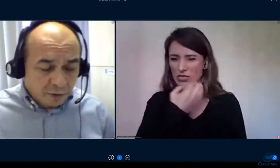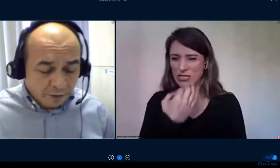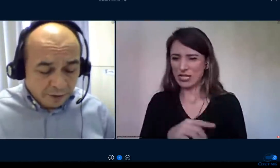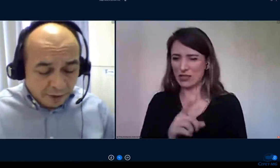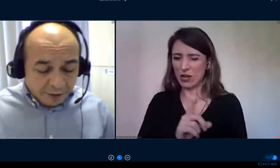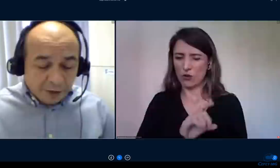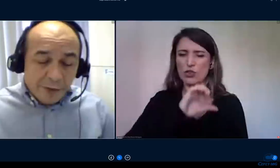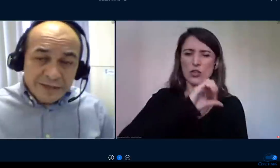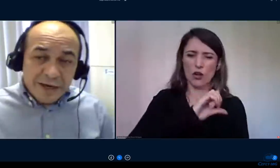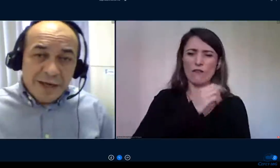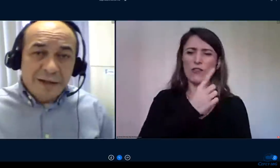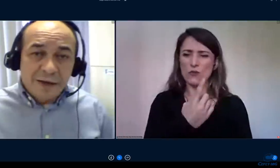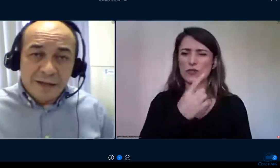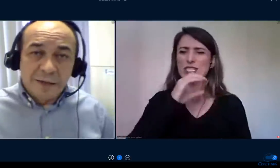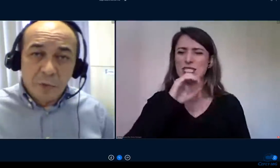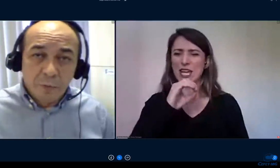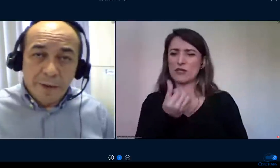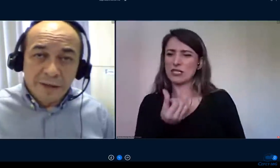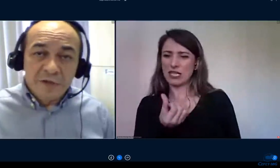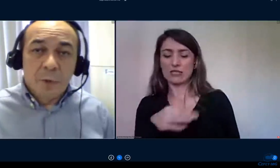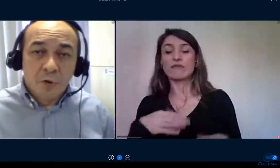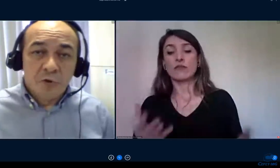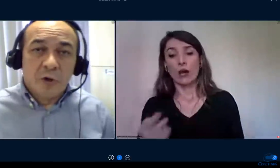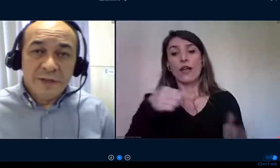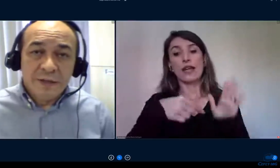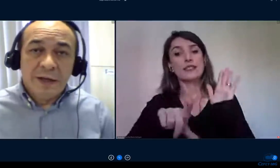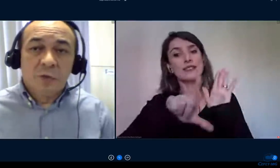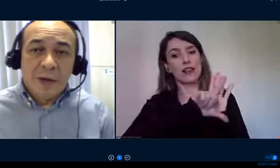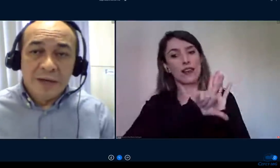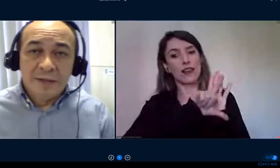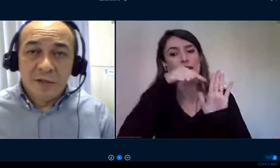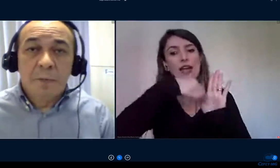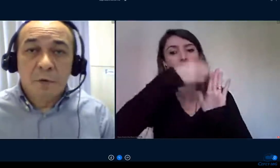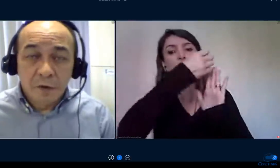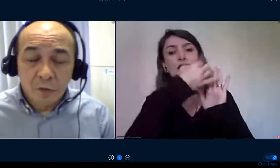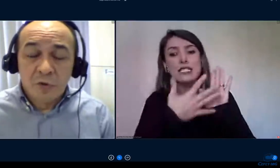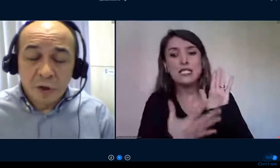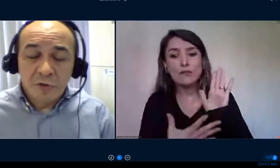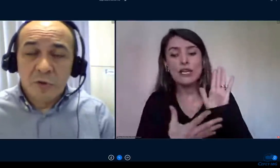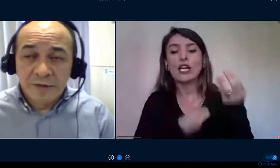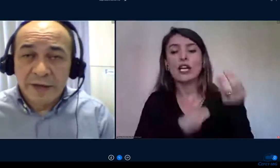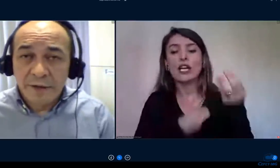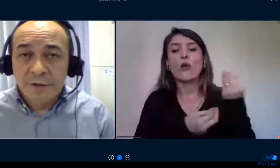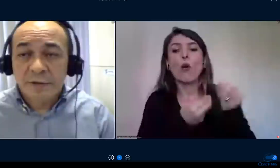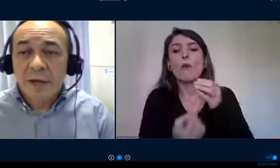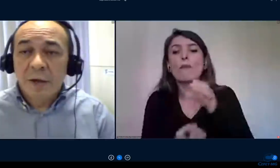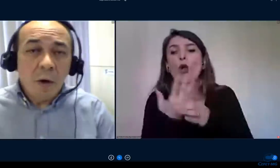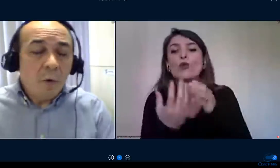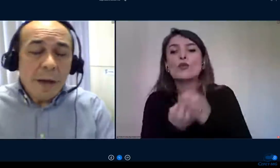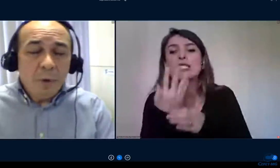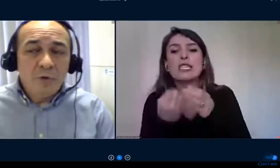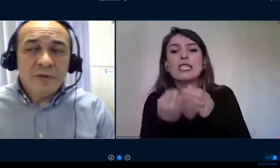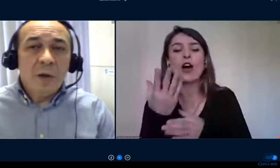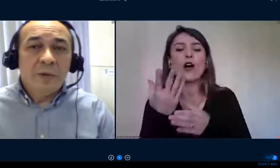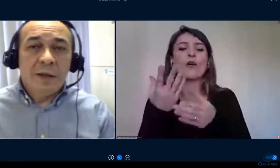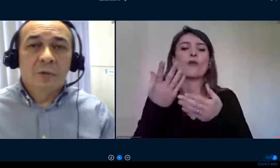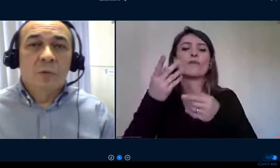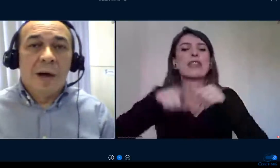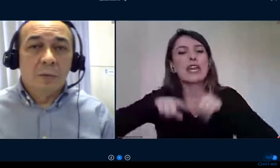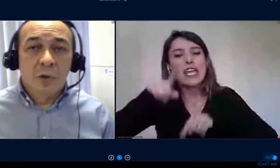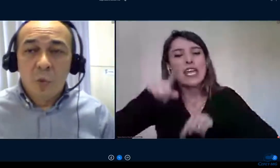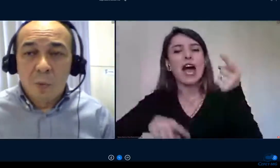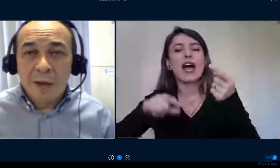9106, se eu não me engano. Então, essa lei, ela trata muito bem das produções intelectuais desses professores, dos nossos docentes. A produção